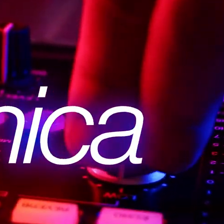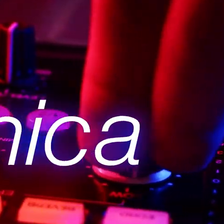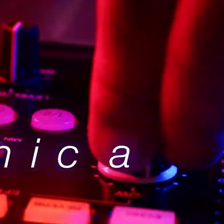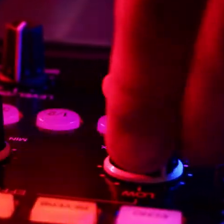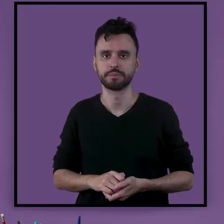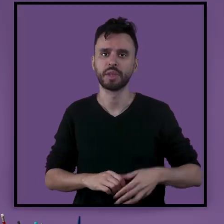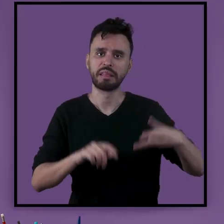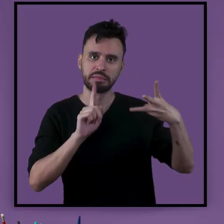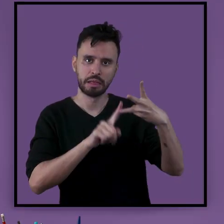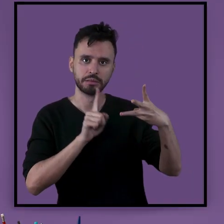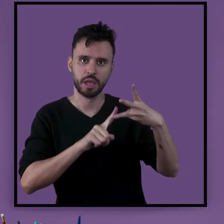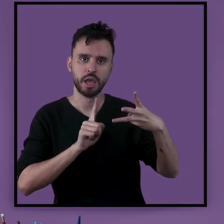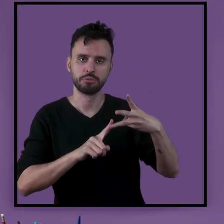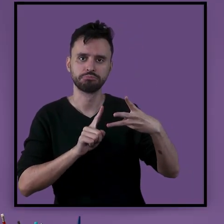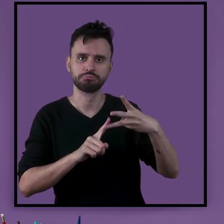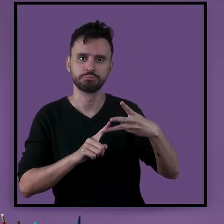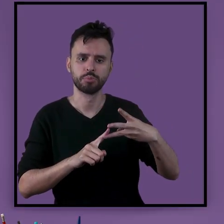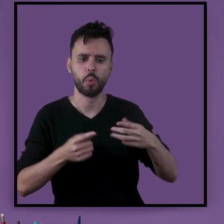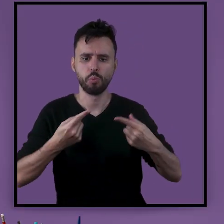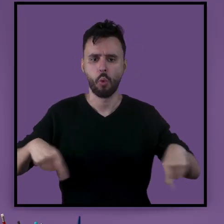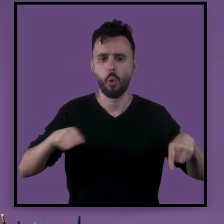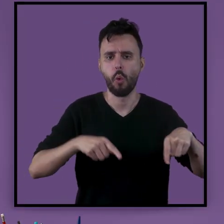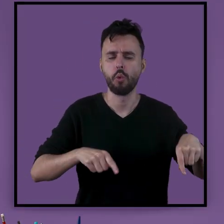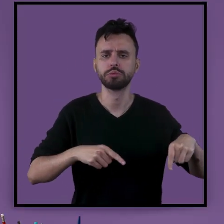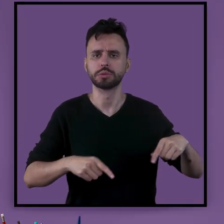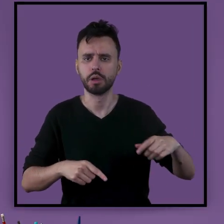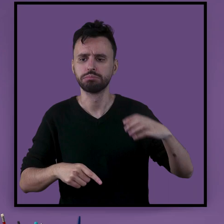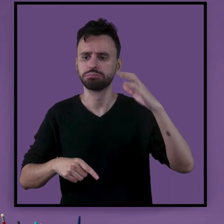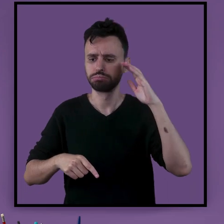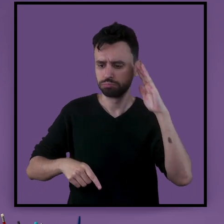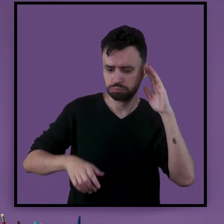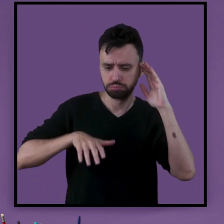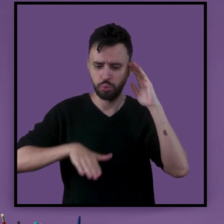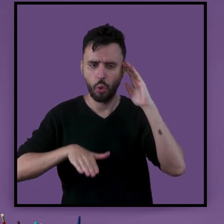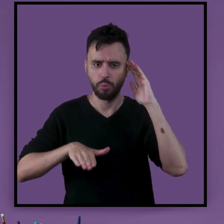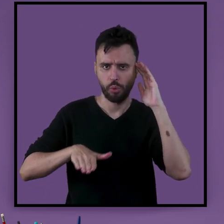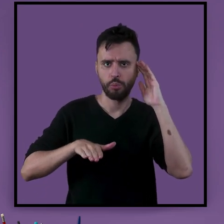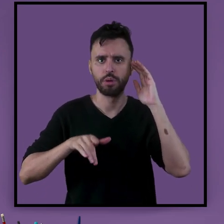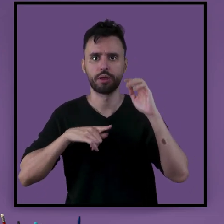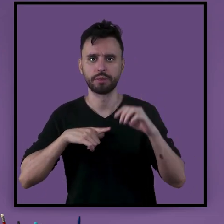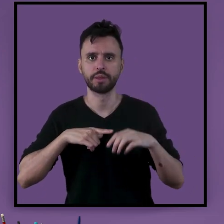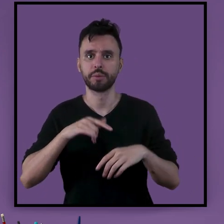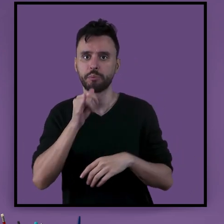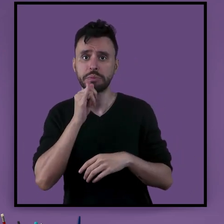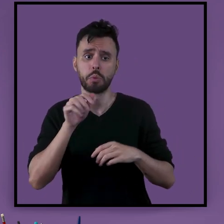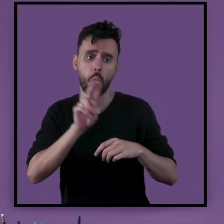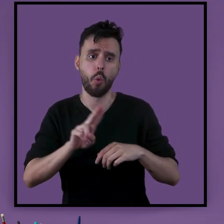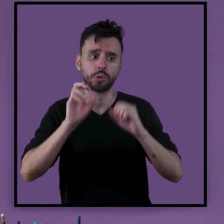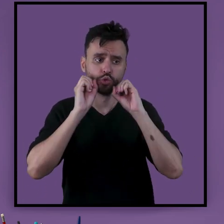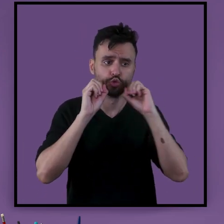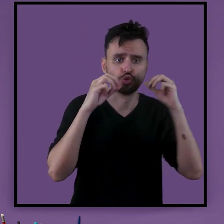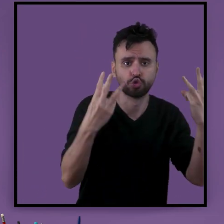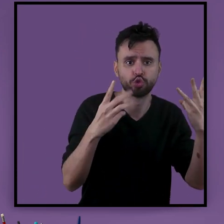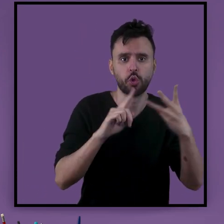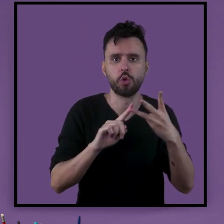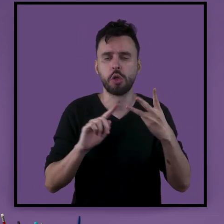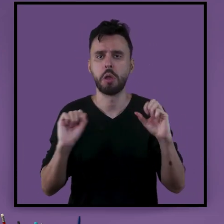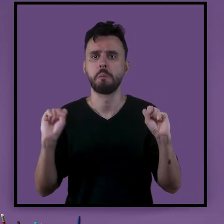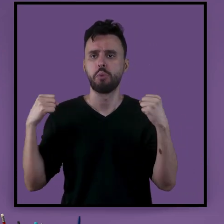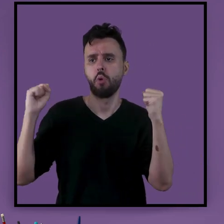É modificado em sua organização e tem diversos usos, como, por exemplo, em